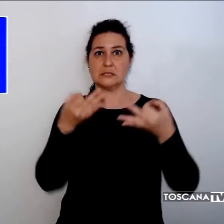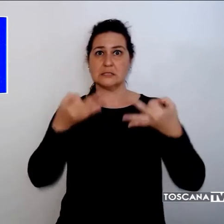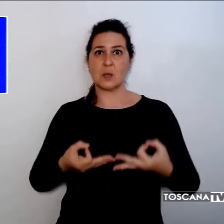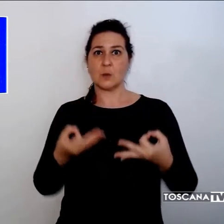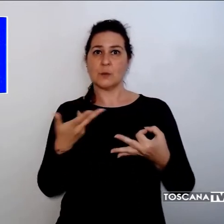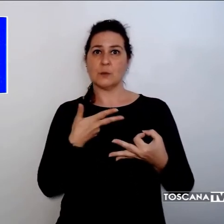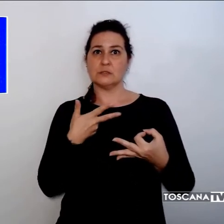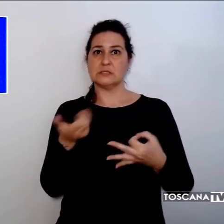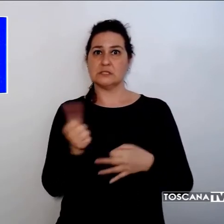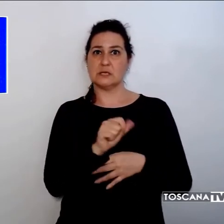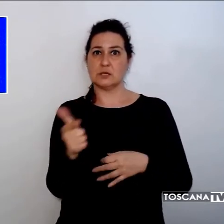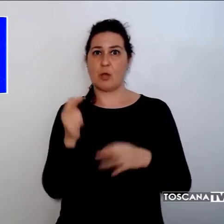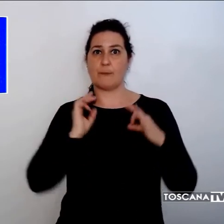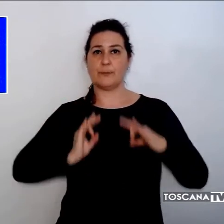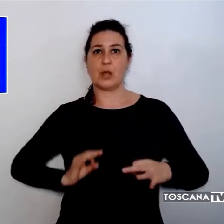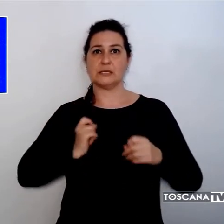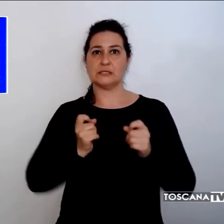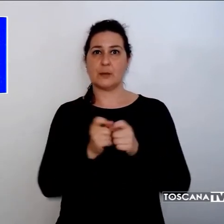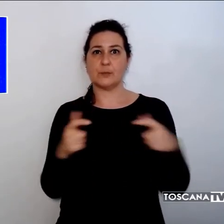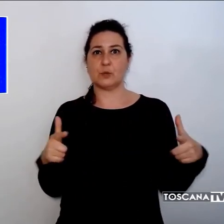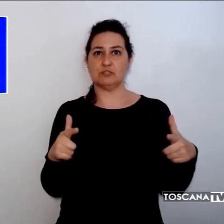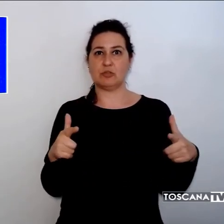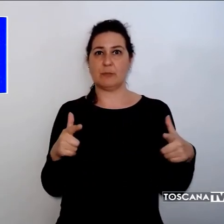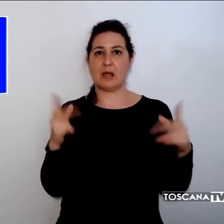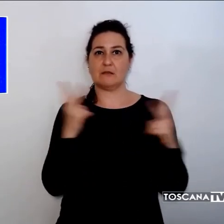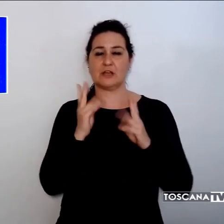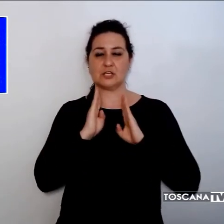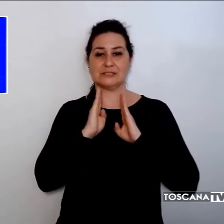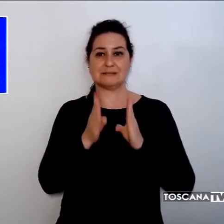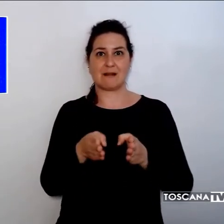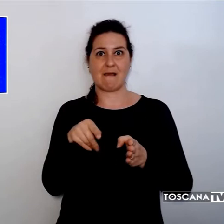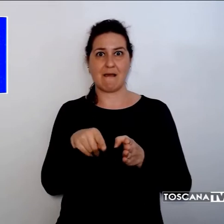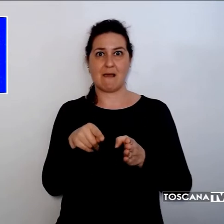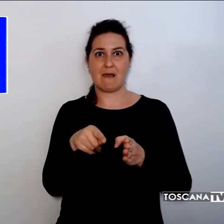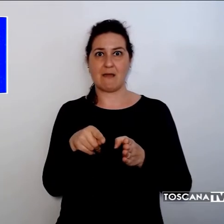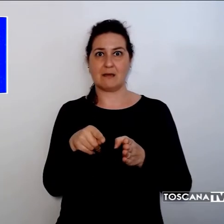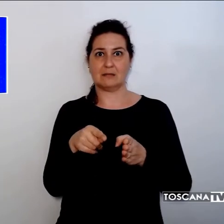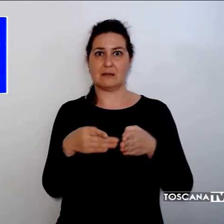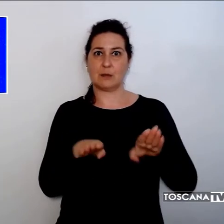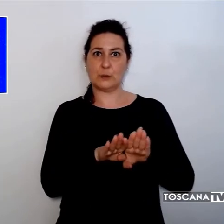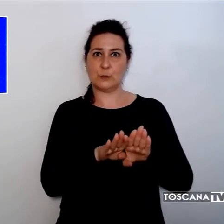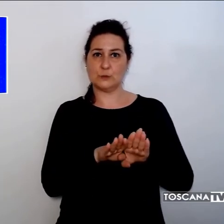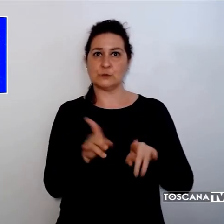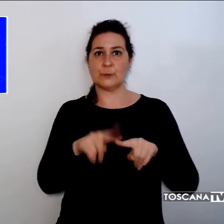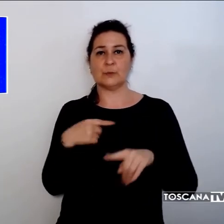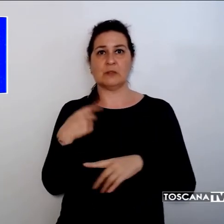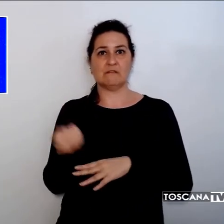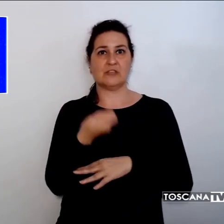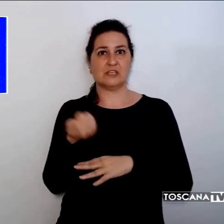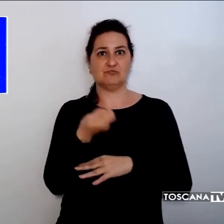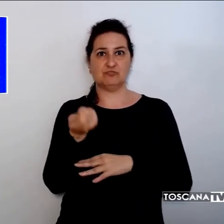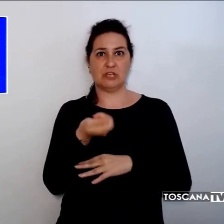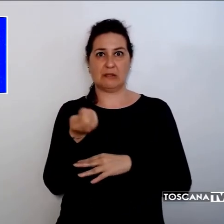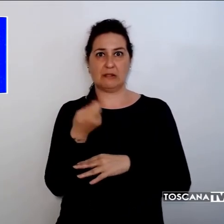Polizia Municipale ha chiuso al traffico la strada, mentre i vigili del fuoco hanno portato un